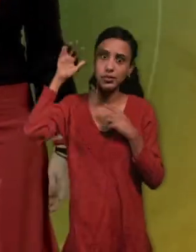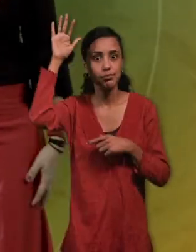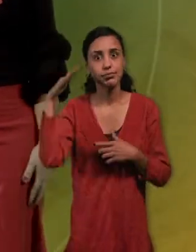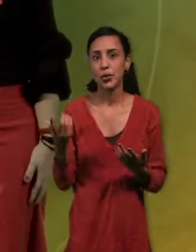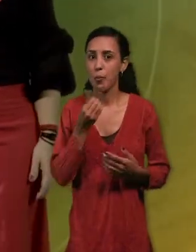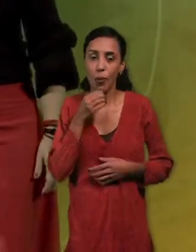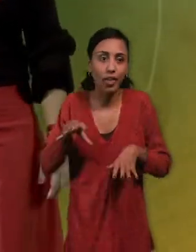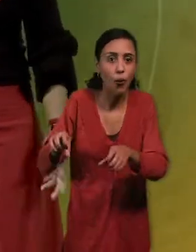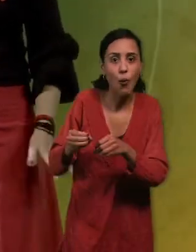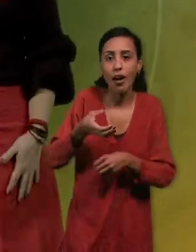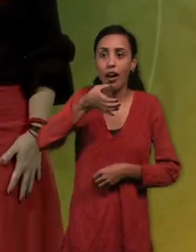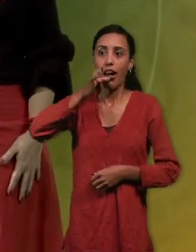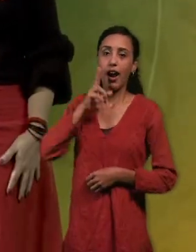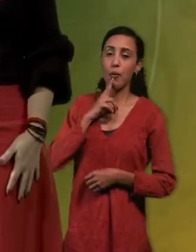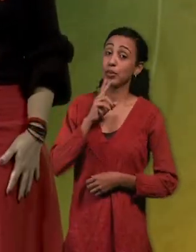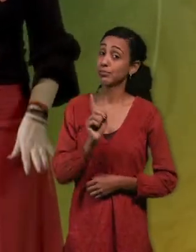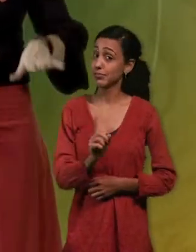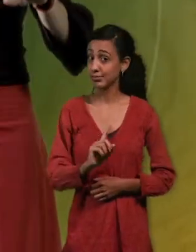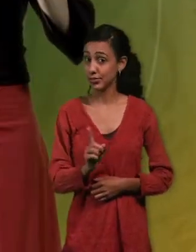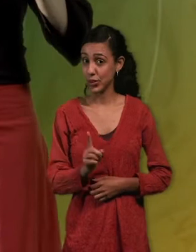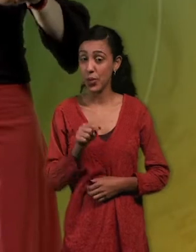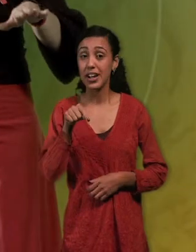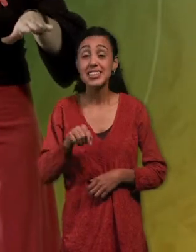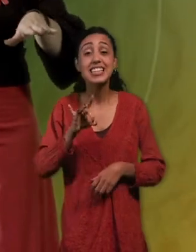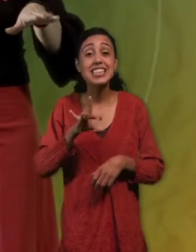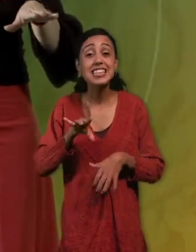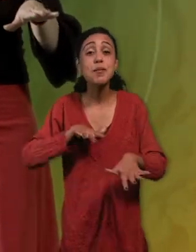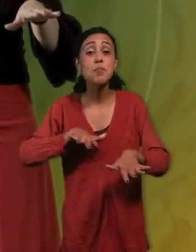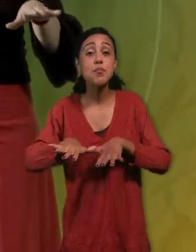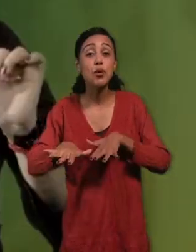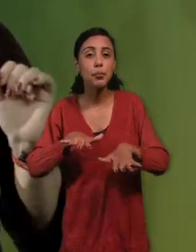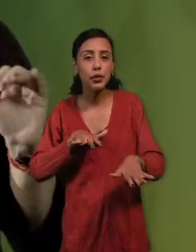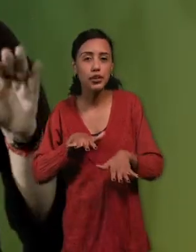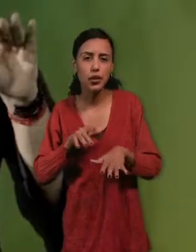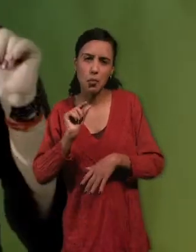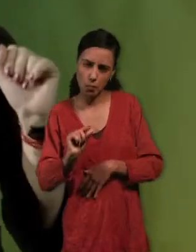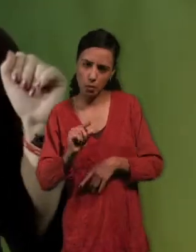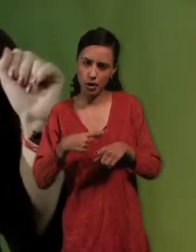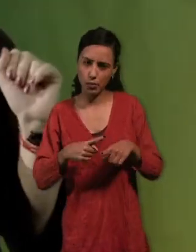levantar el brazo, ir y coger agua y tomarla. No. En esos 15 movimientos tienen que pasar pocas cosas.